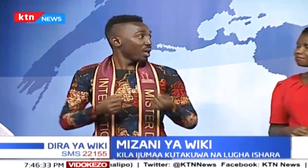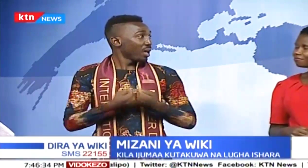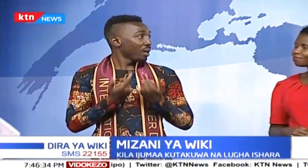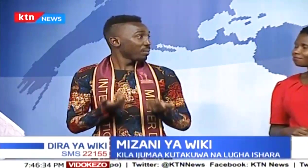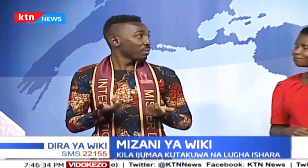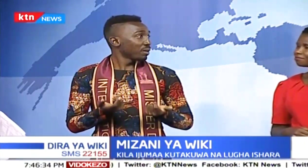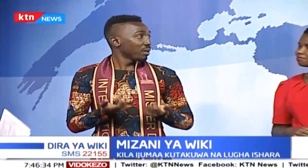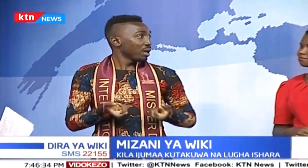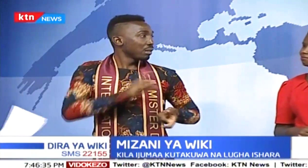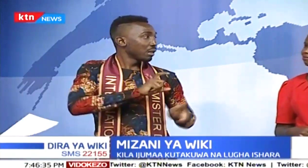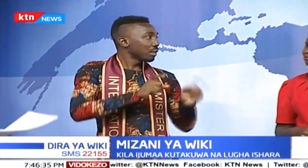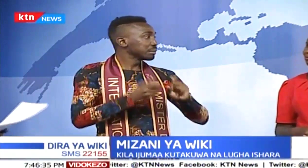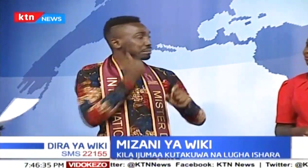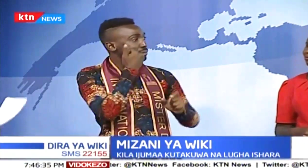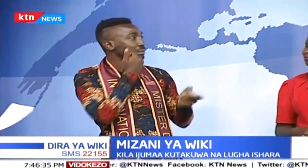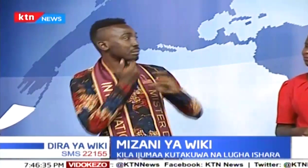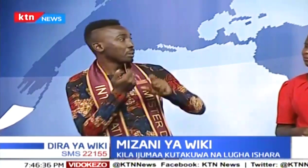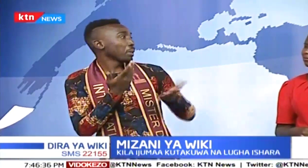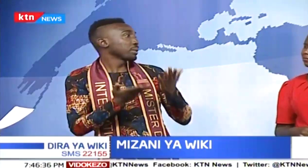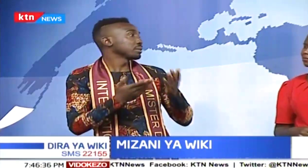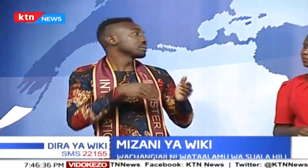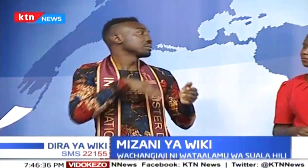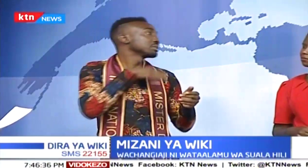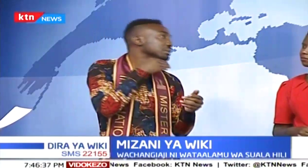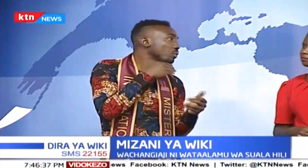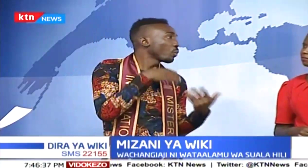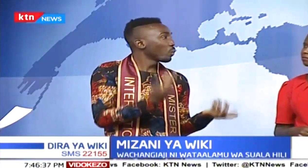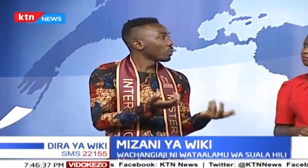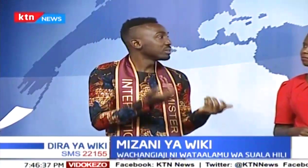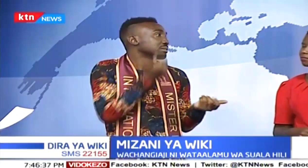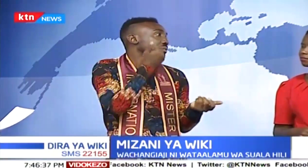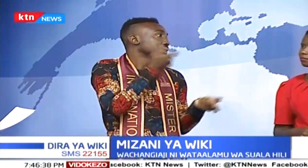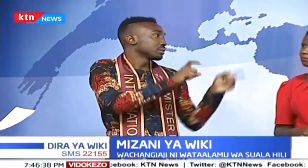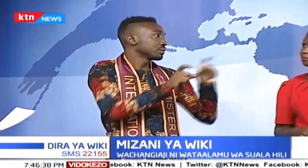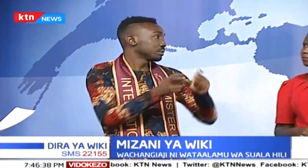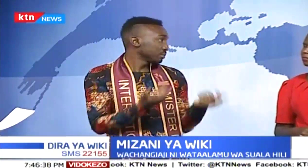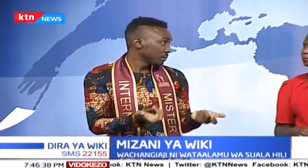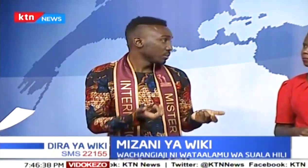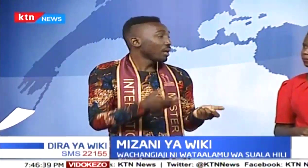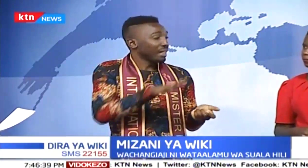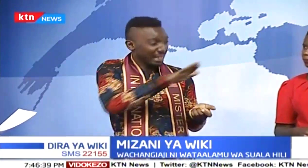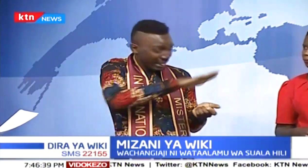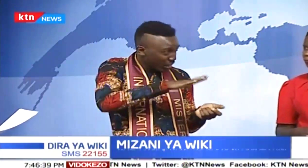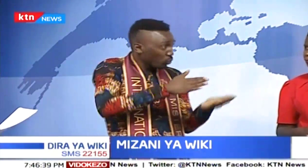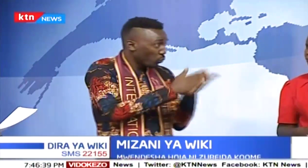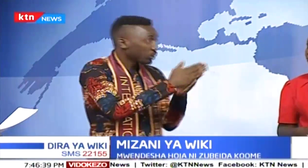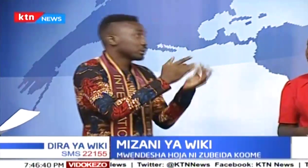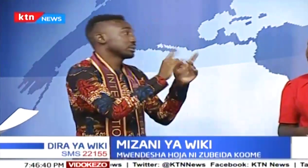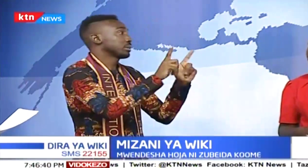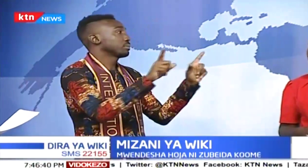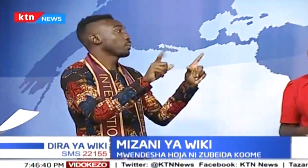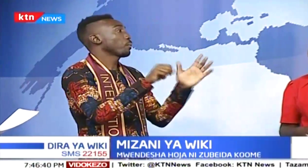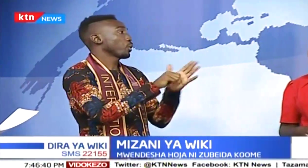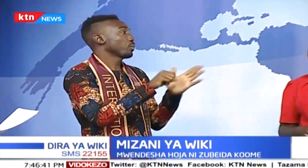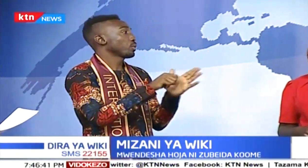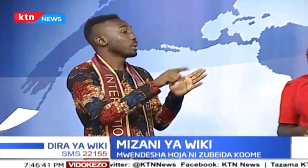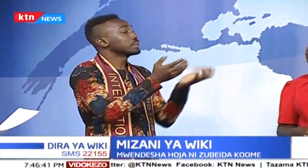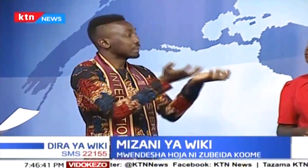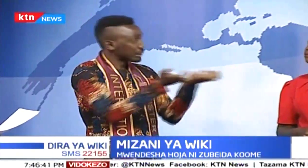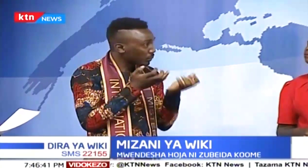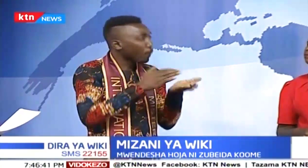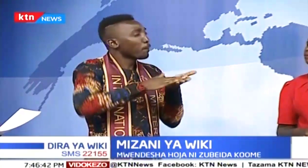Kwa hivyo, shida yako badu itabaki pale pale. Na ineza kukuduru kwa afya yako. Kwa hivyo,